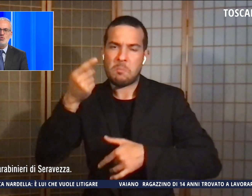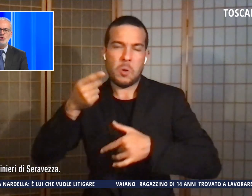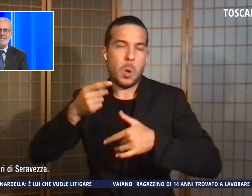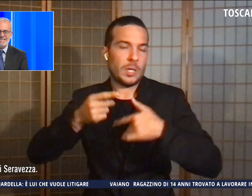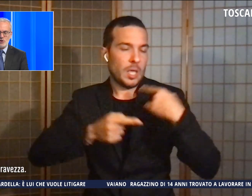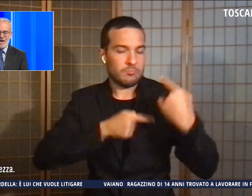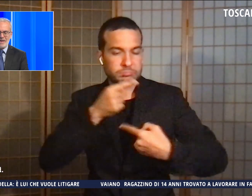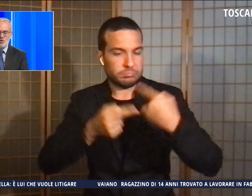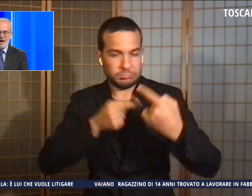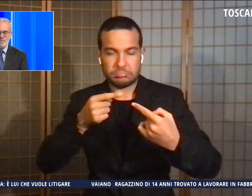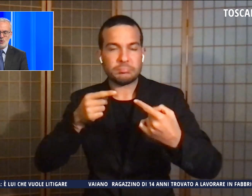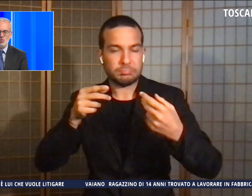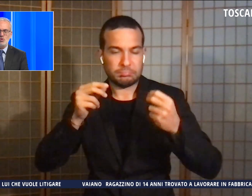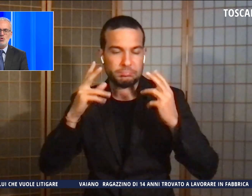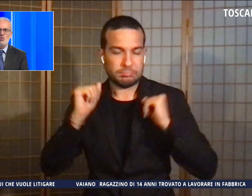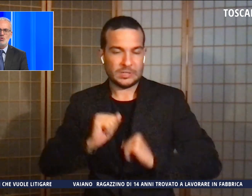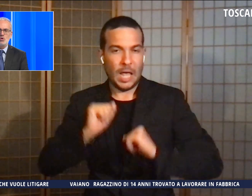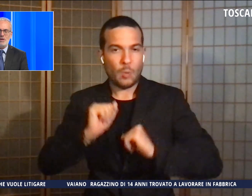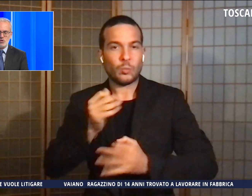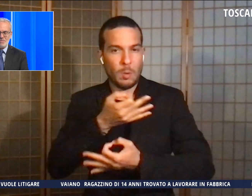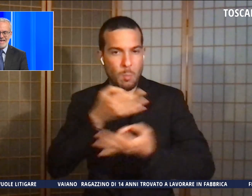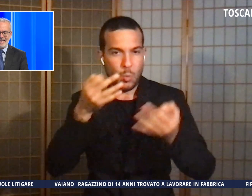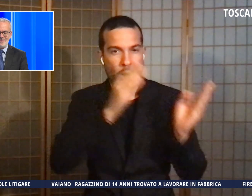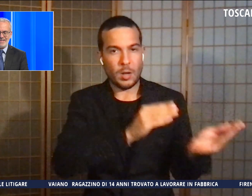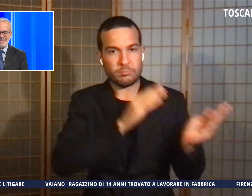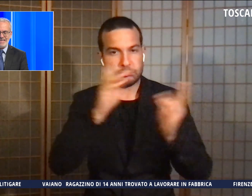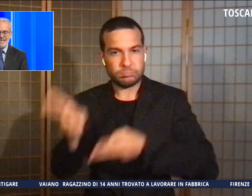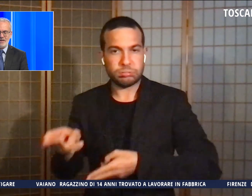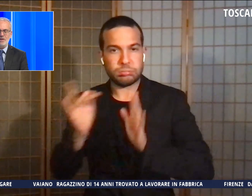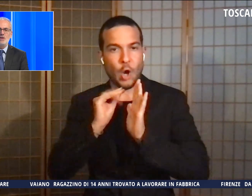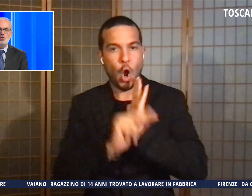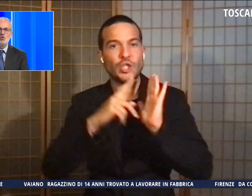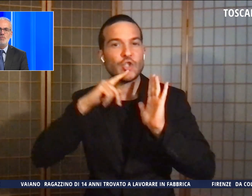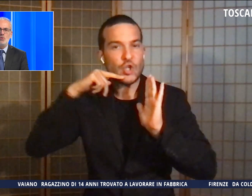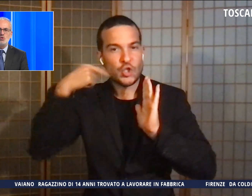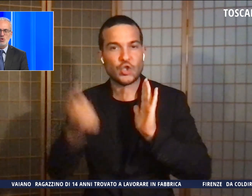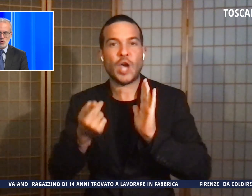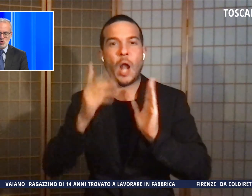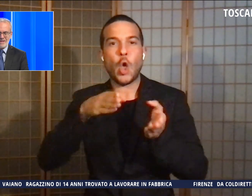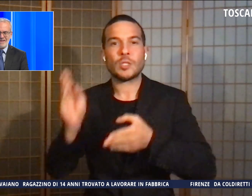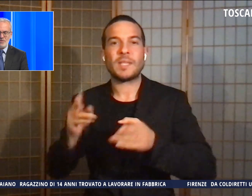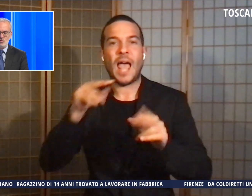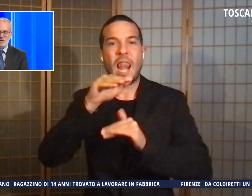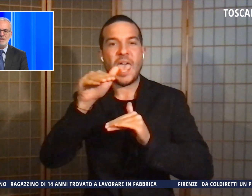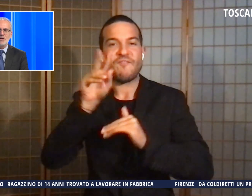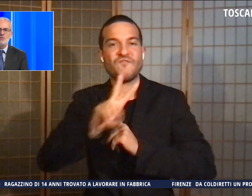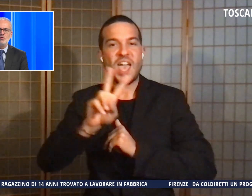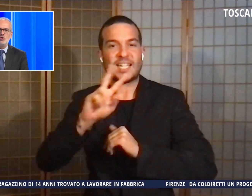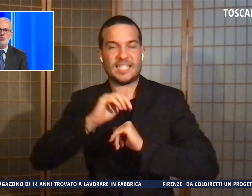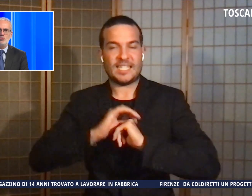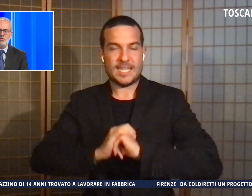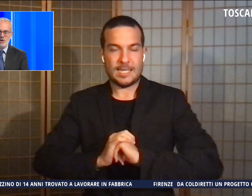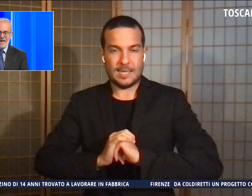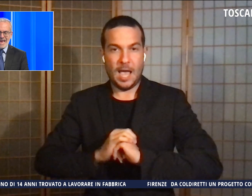codice d'urgenza giallo al pronto soccorso dell'ospedale Versilia. Sul posto sono intervenuti il